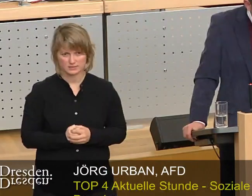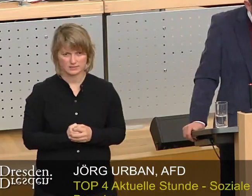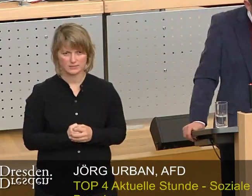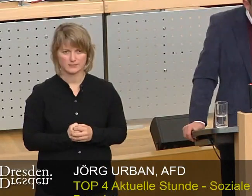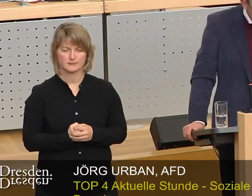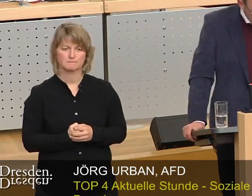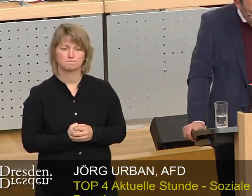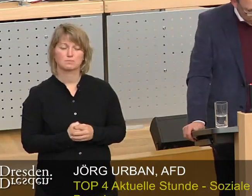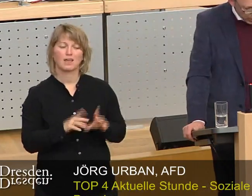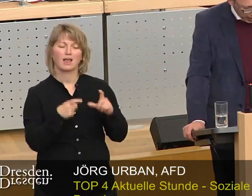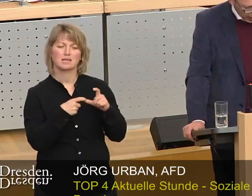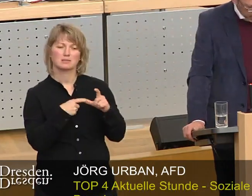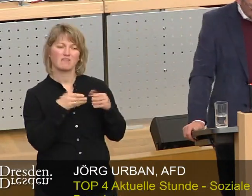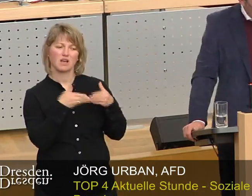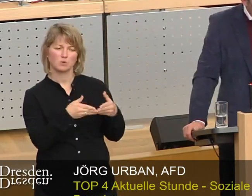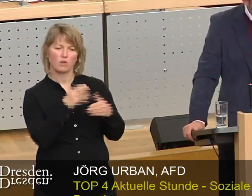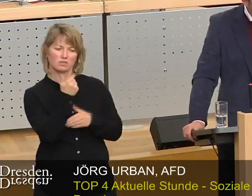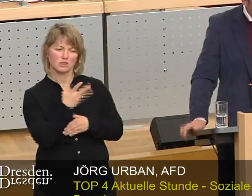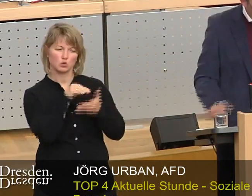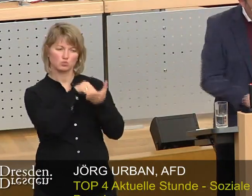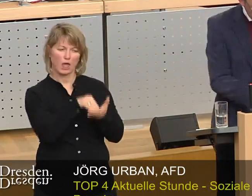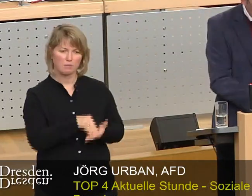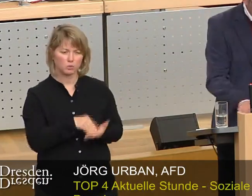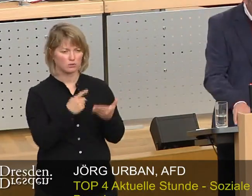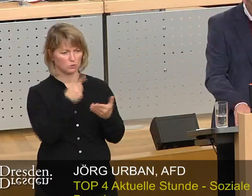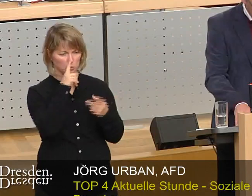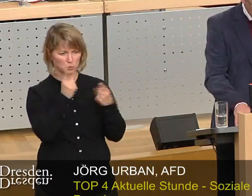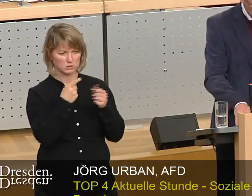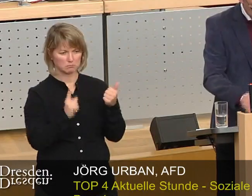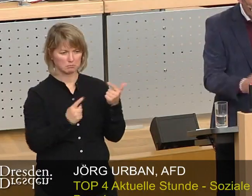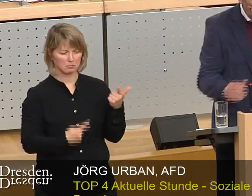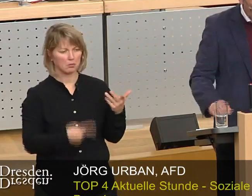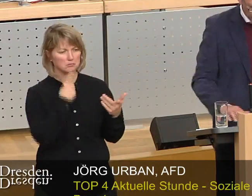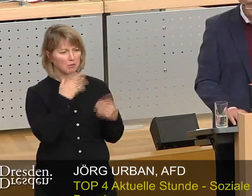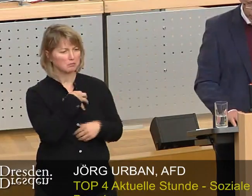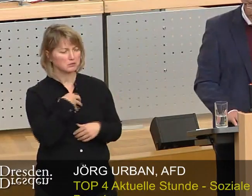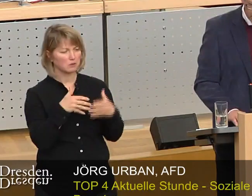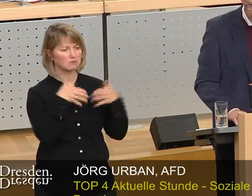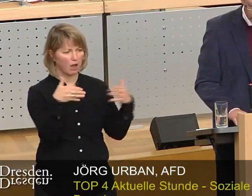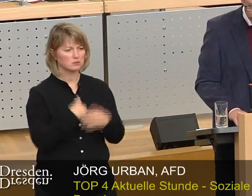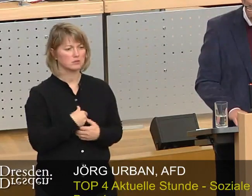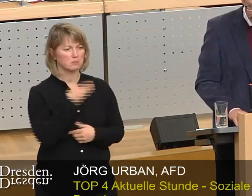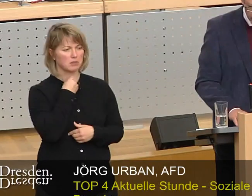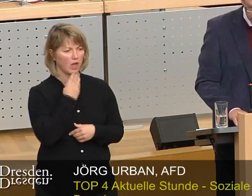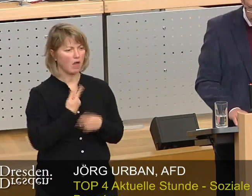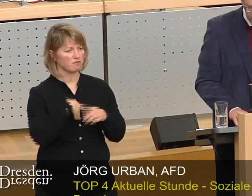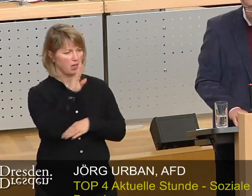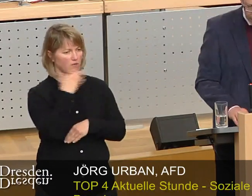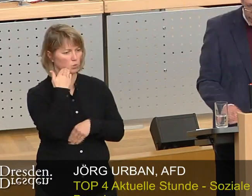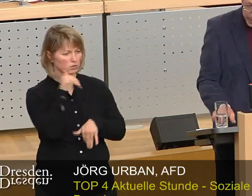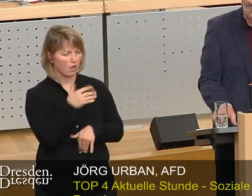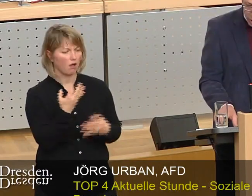Schwerpunkte, die die SPD-Fraktion benannt hat, sind recht kurz abgehandelt. Dresden wächst und hat einen erhöhten Bedarf nach Wohnungen, ja.